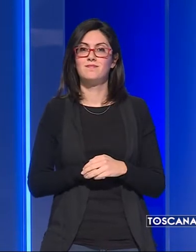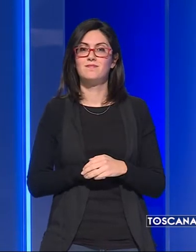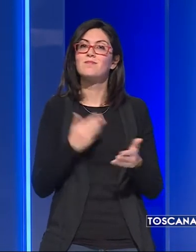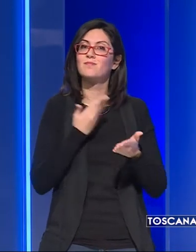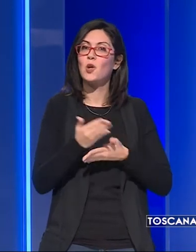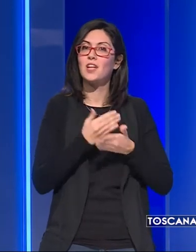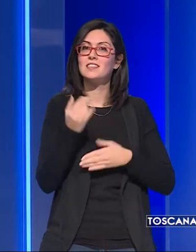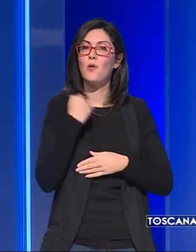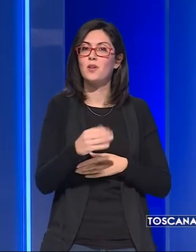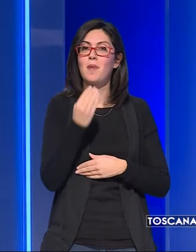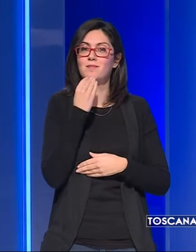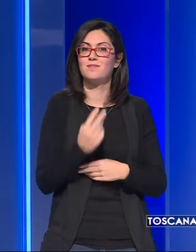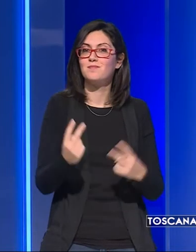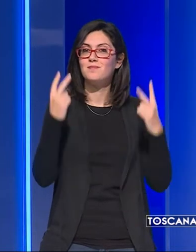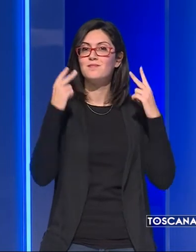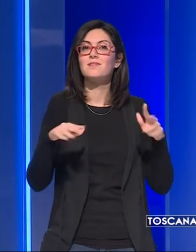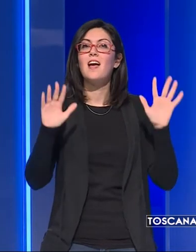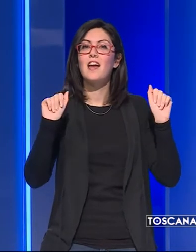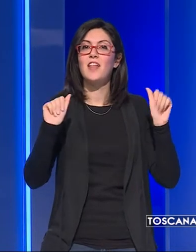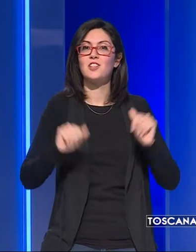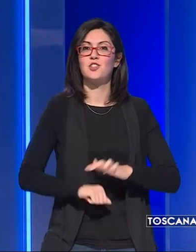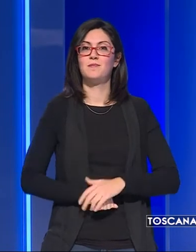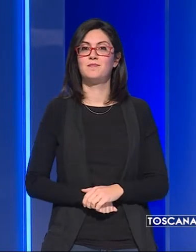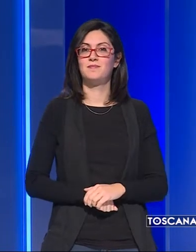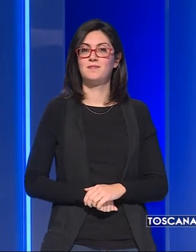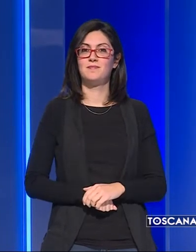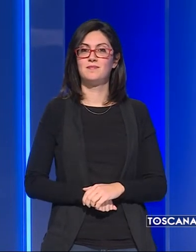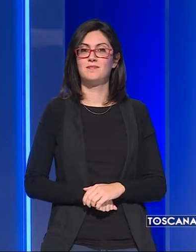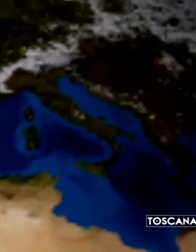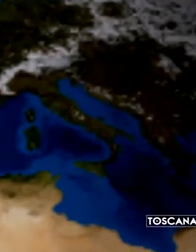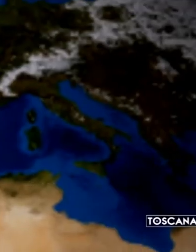Per questa sera è tutto, grazie per averci seguiti. Arrivederci. Grazie.